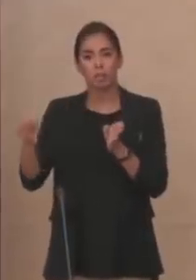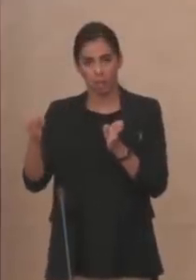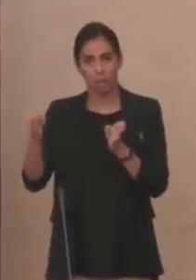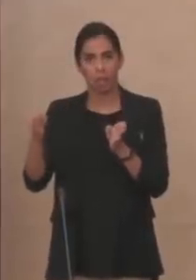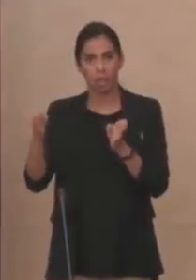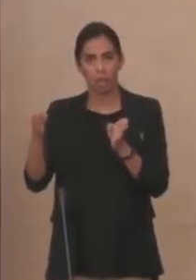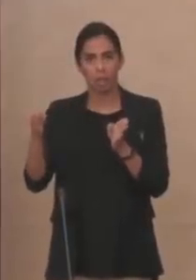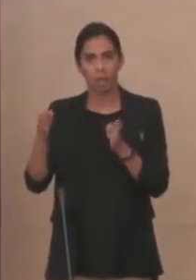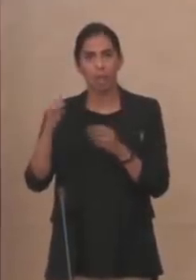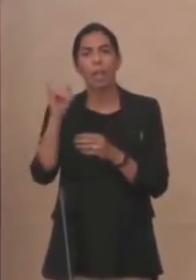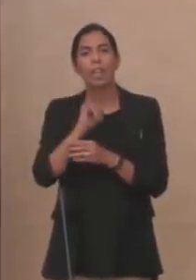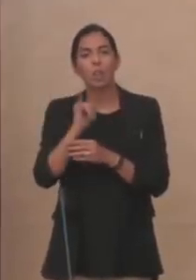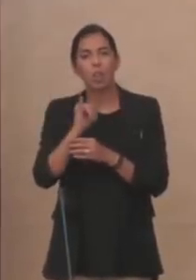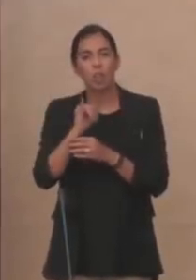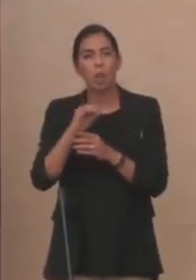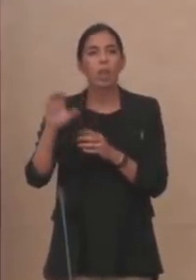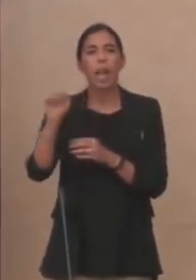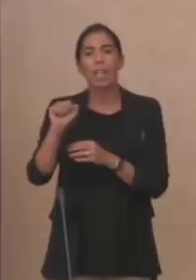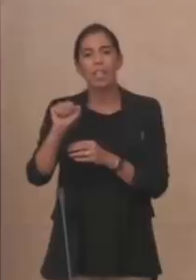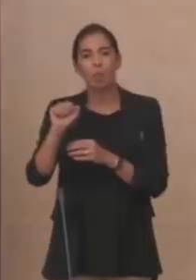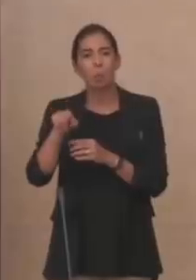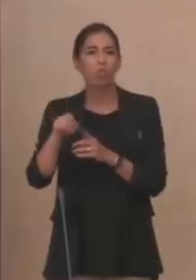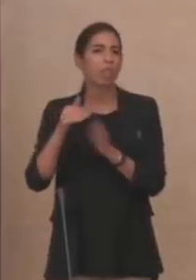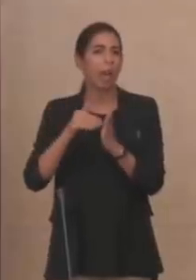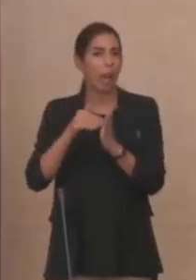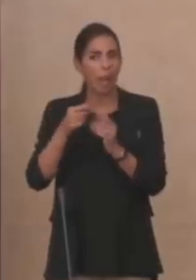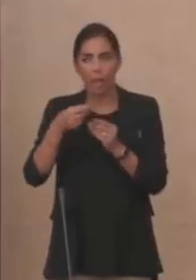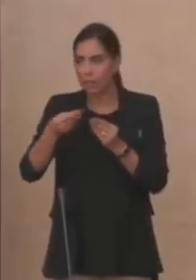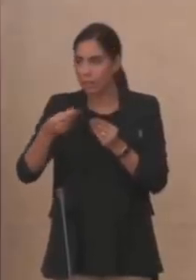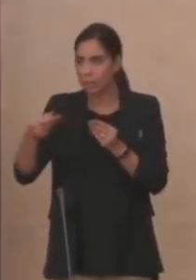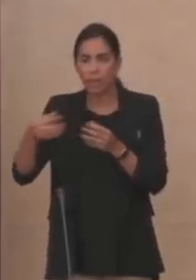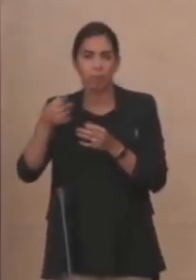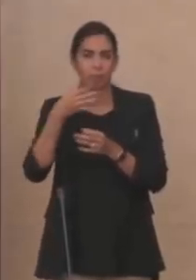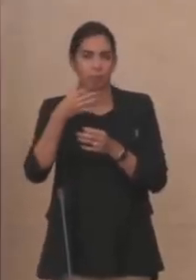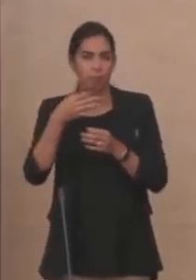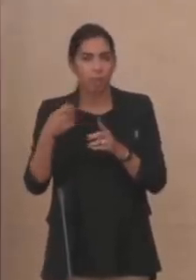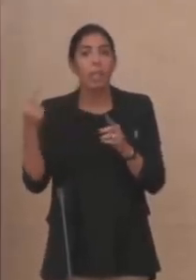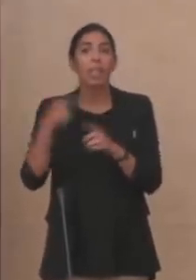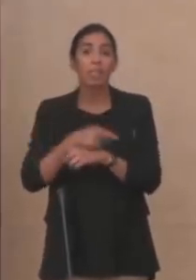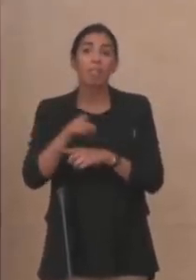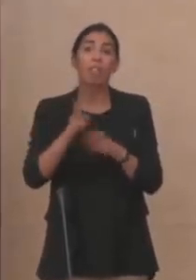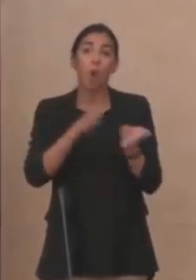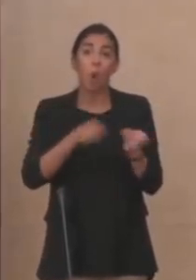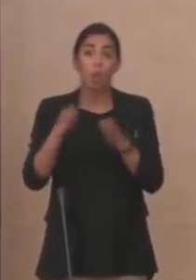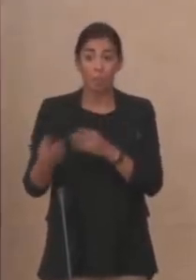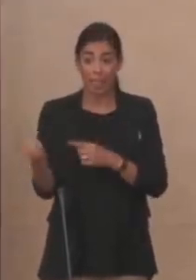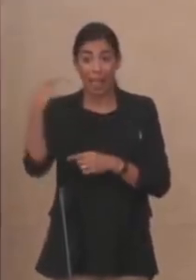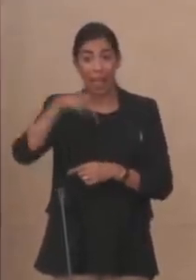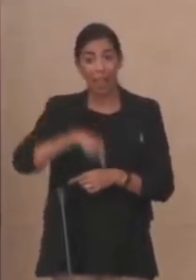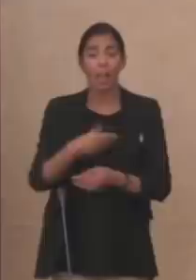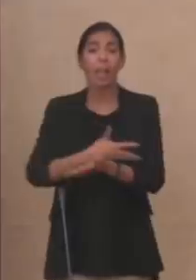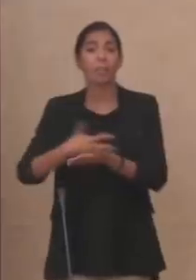idrossicoleochina e azitromicina a domicilio, in ospedale plasma iperimmune. Questo disse il primo